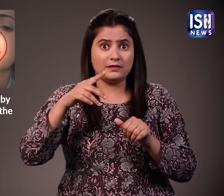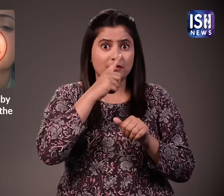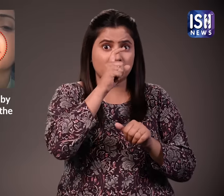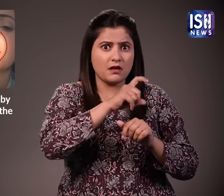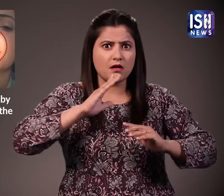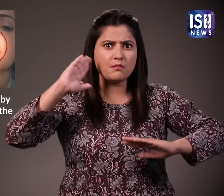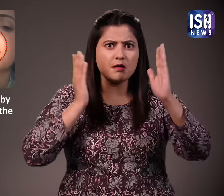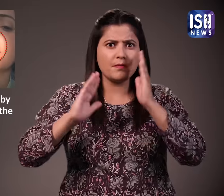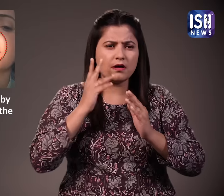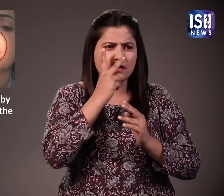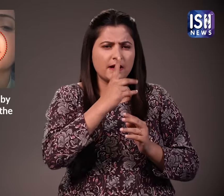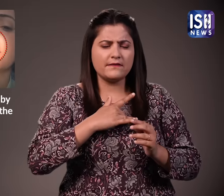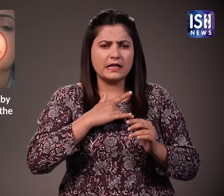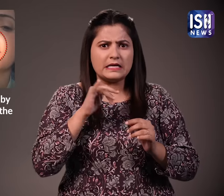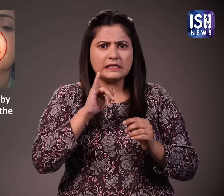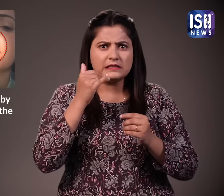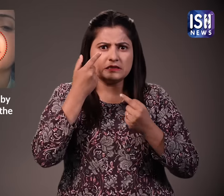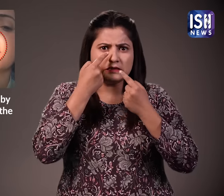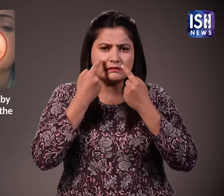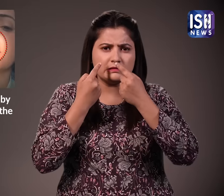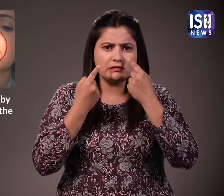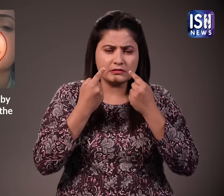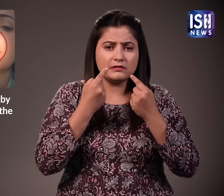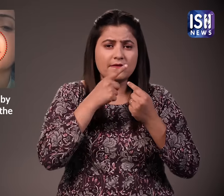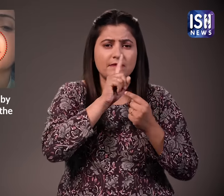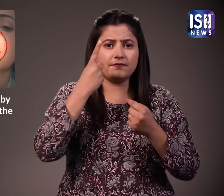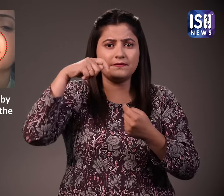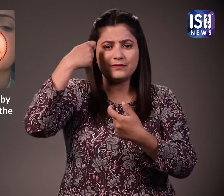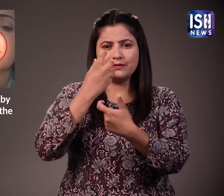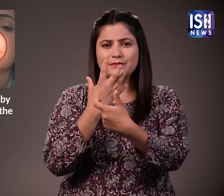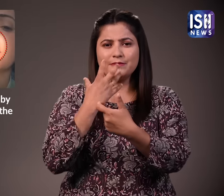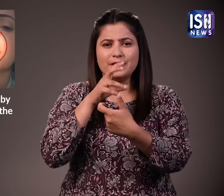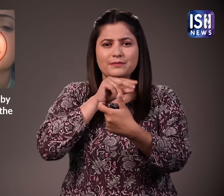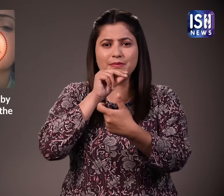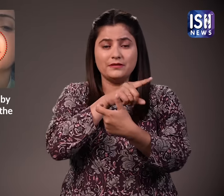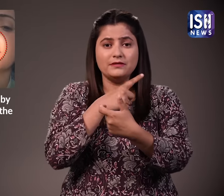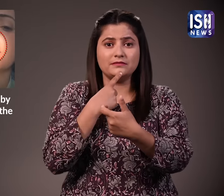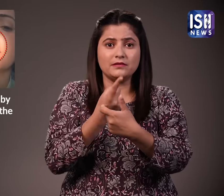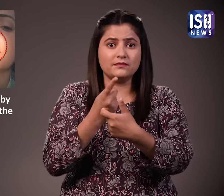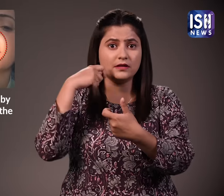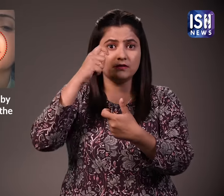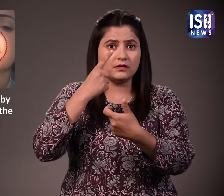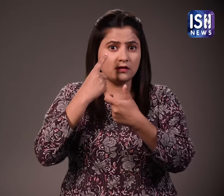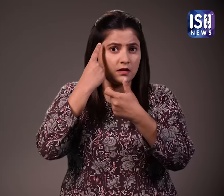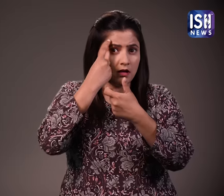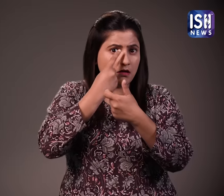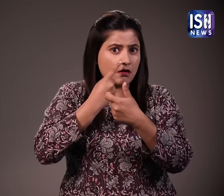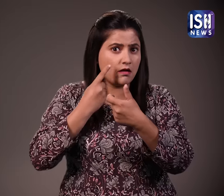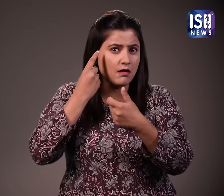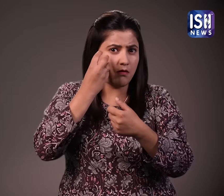वीडियो में सीमा को संभवित हमली के कारण उसके चेरे पर चोटों के साथ देखा जा सकता है वो सूजी हुई आखो और उपरी होट पर एक बड़ा घाव